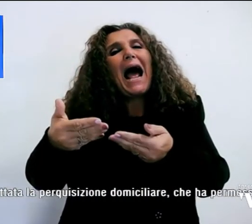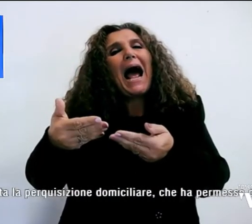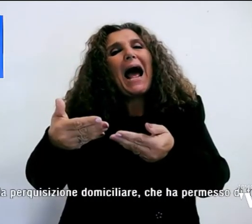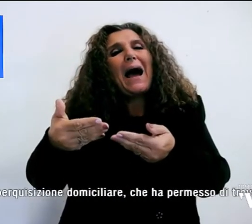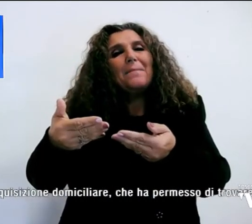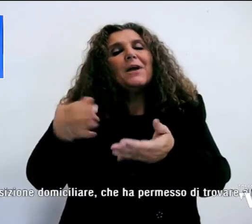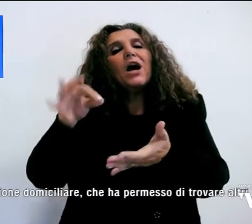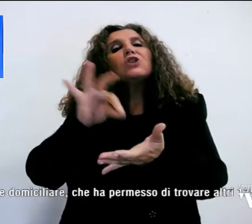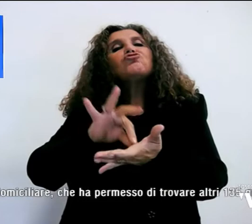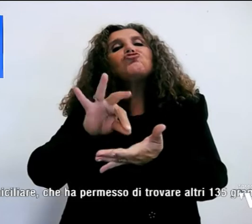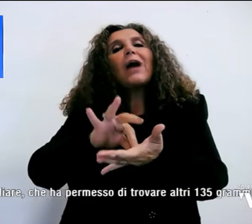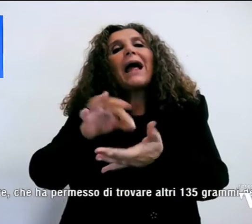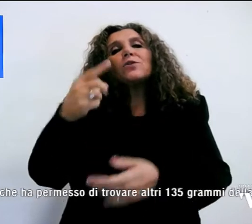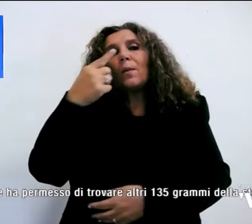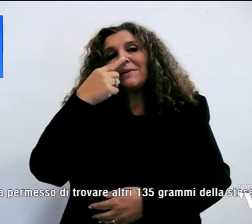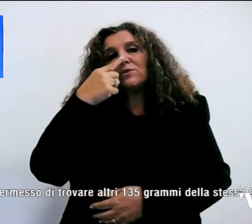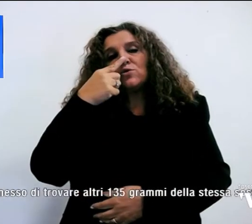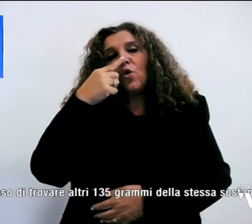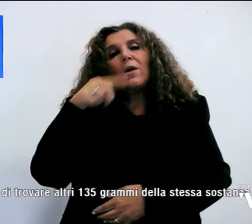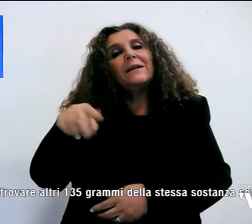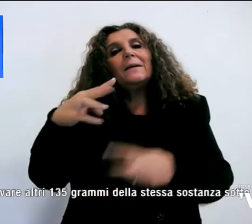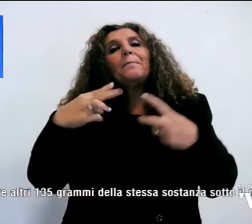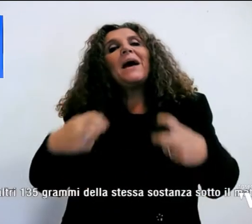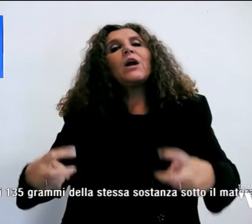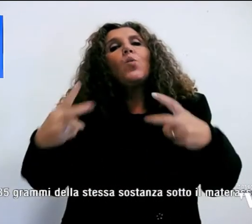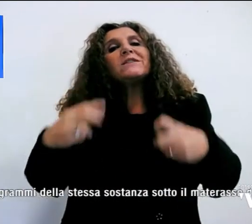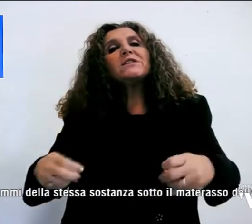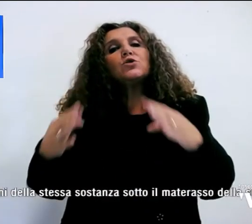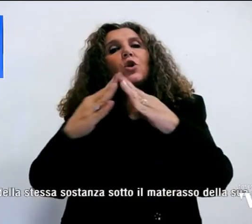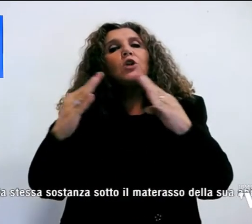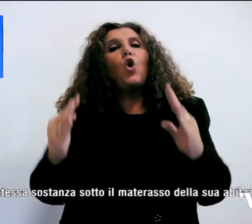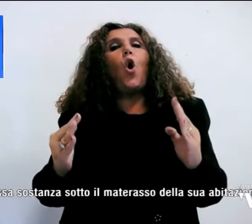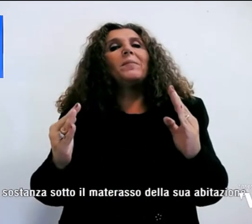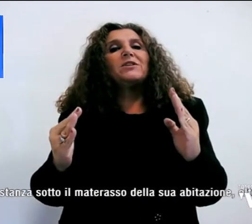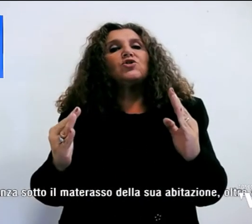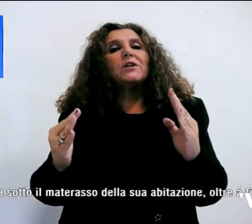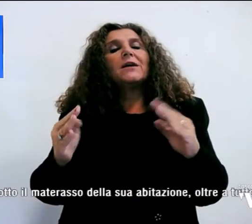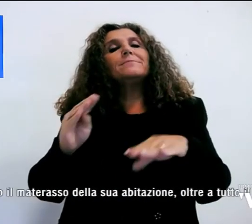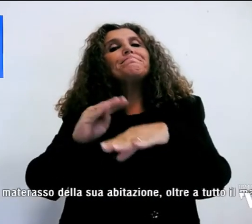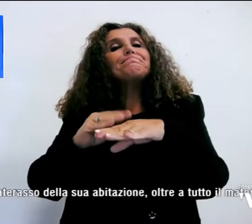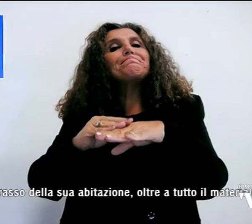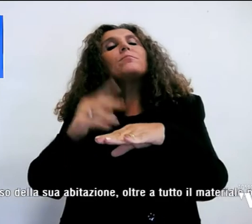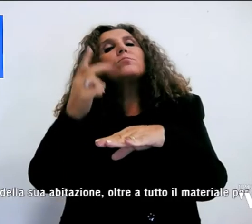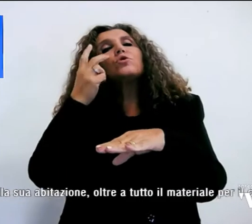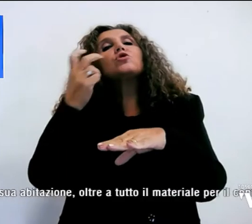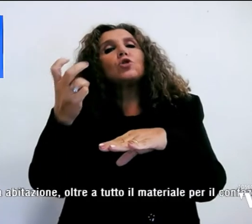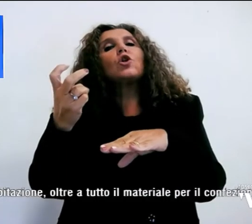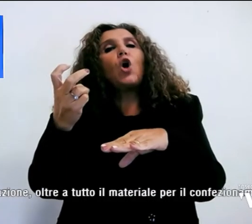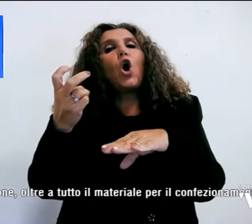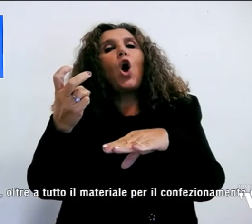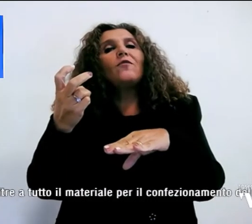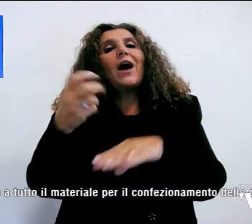a Pistoia. Dagli è scattata la perquisizione domiciliare, che ha permesso di trovare altri 135